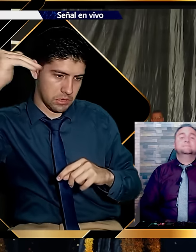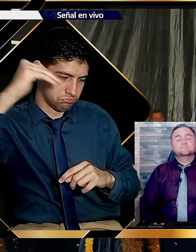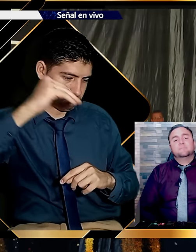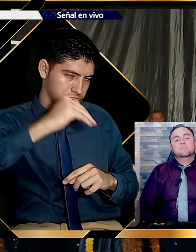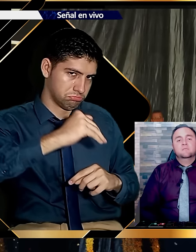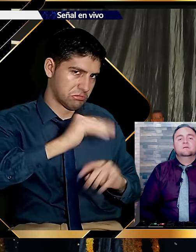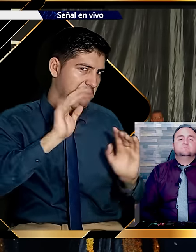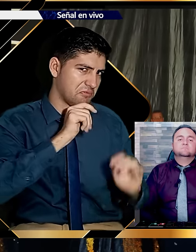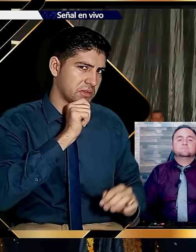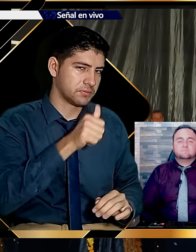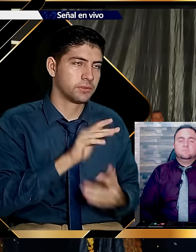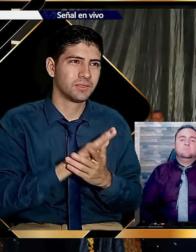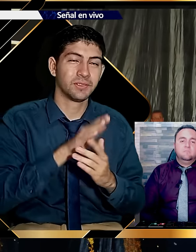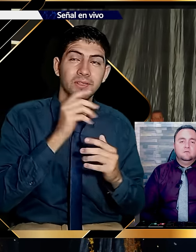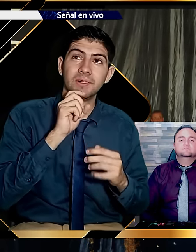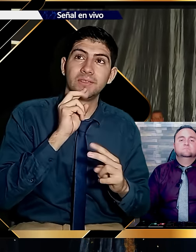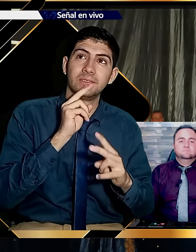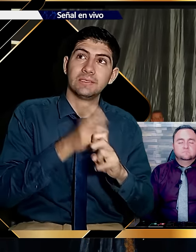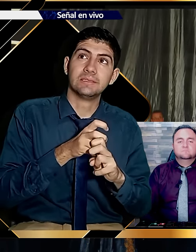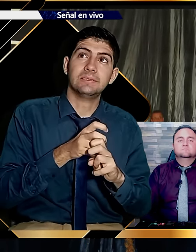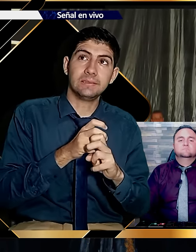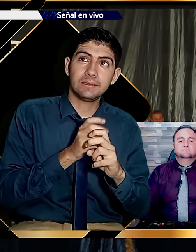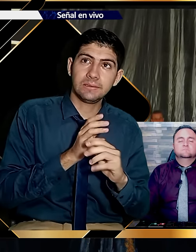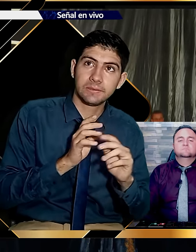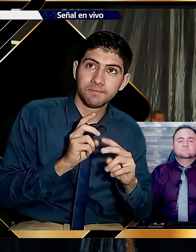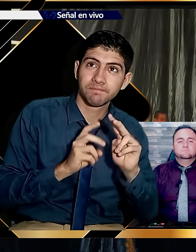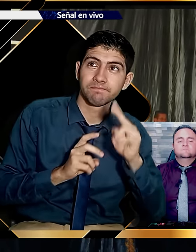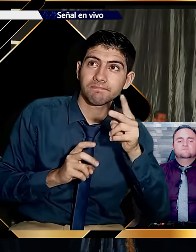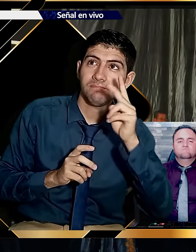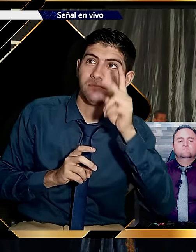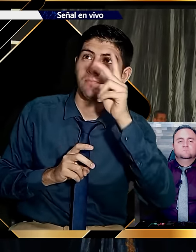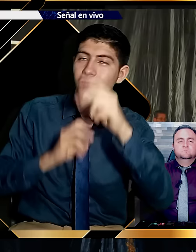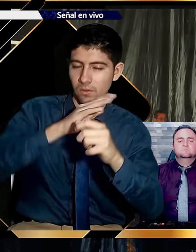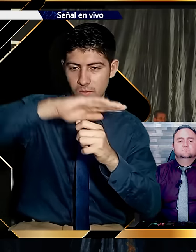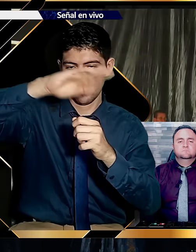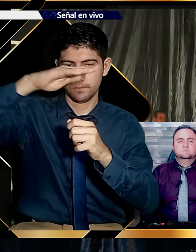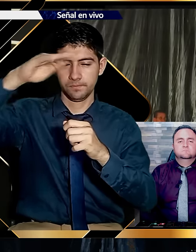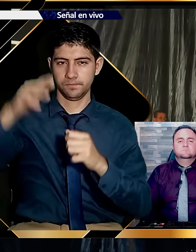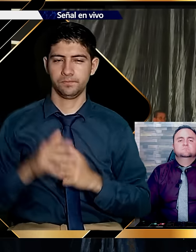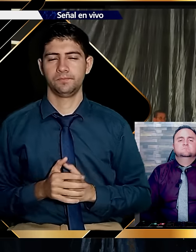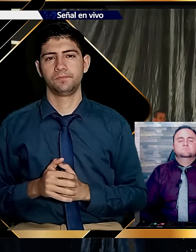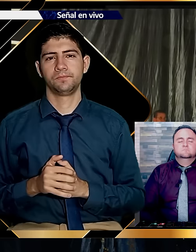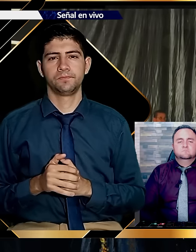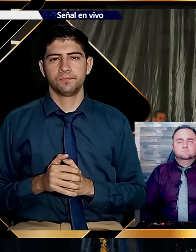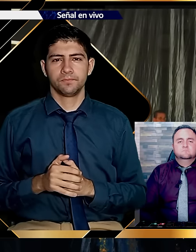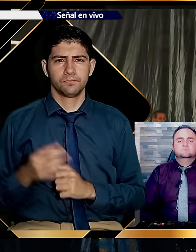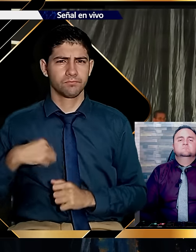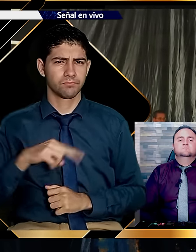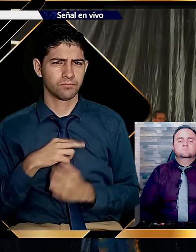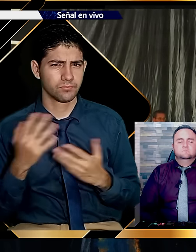El proceso es, lo duro es subir, ascender. Hermanos, descender es fácil.